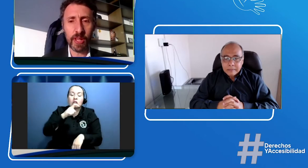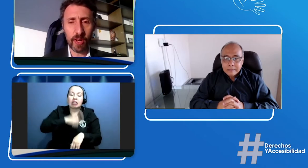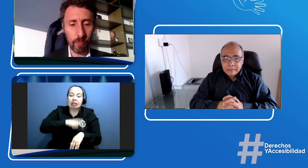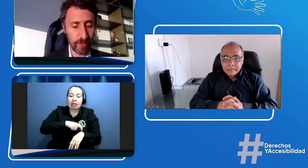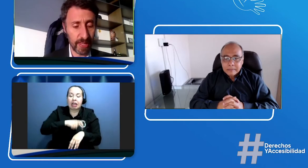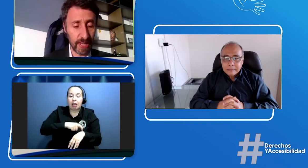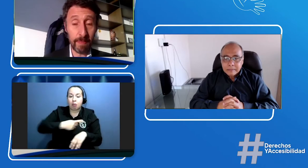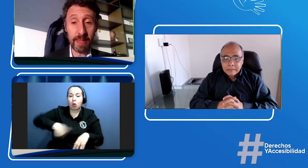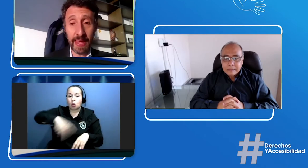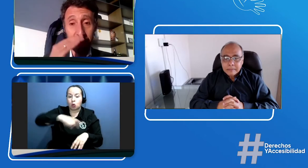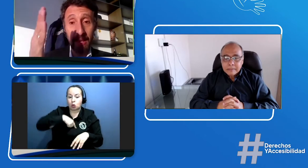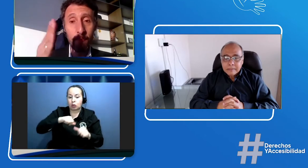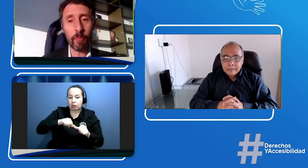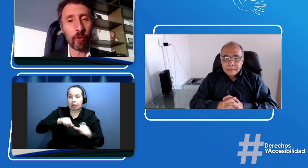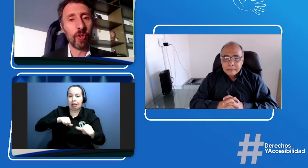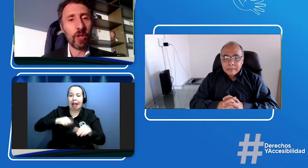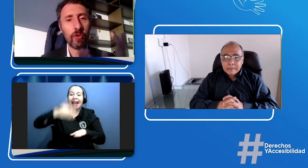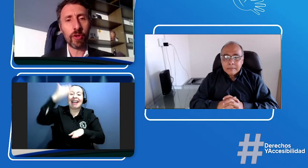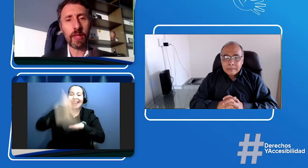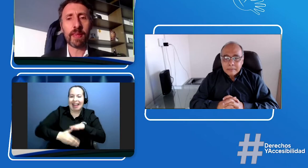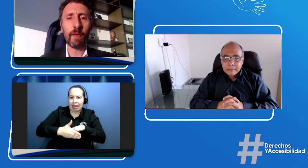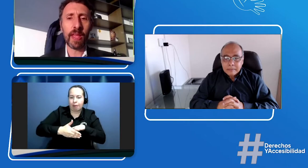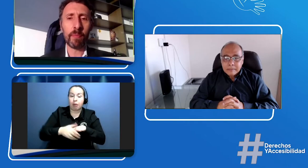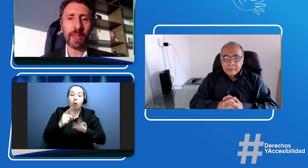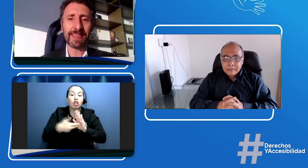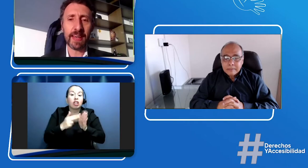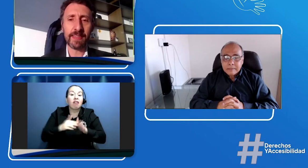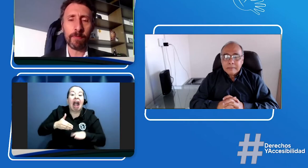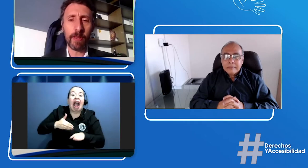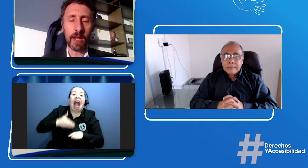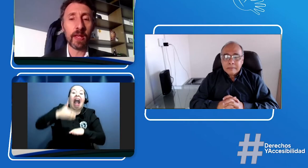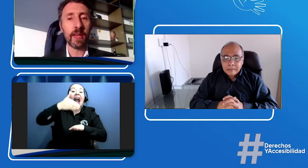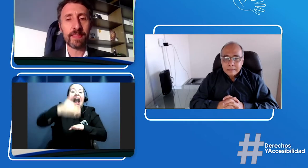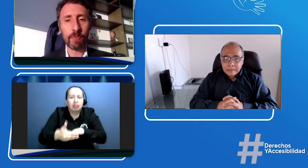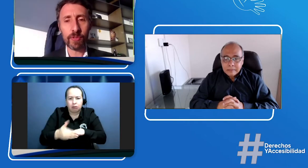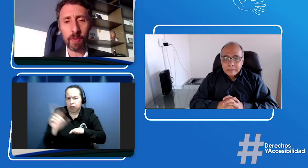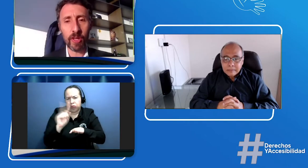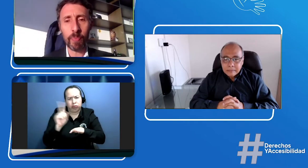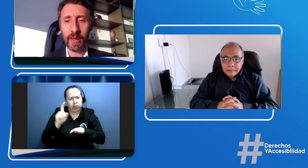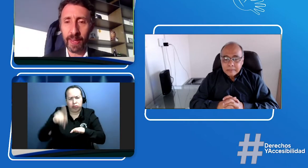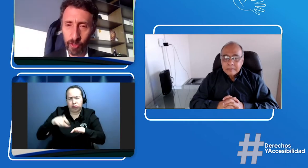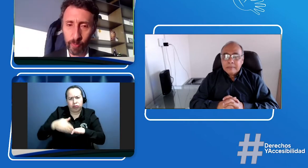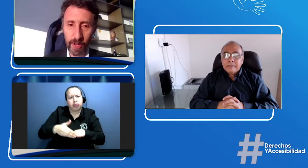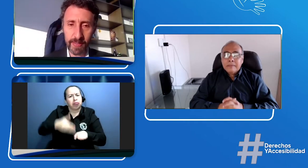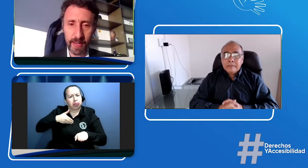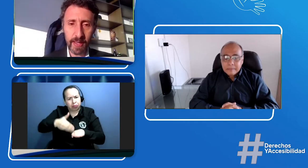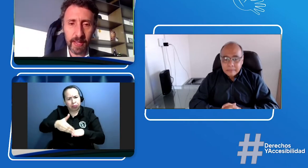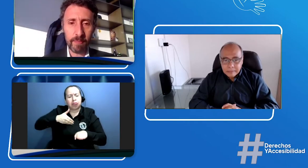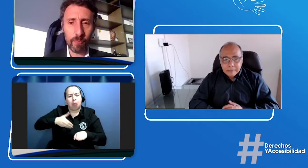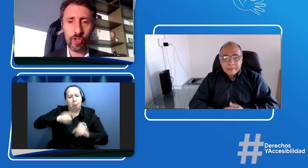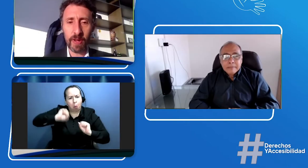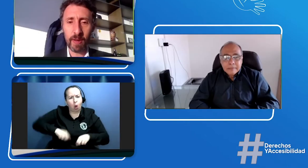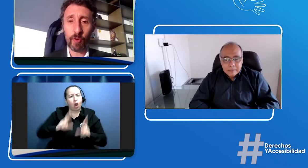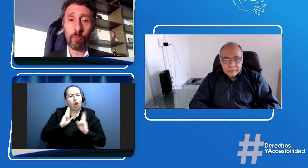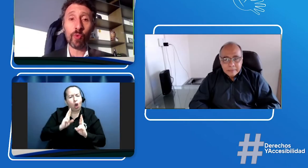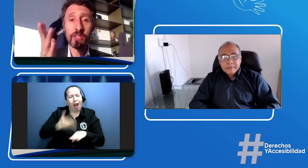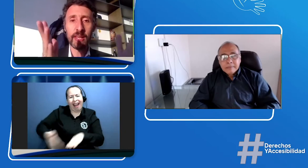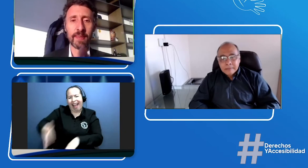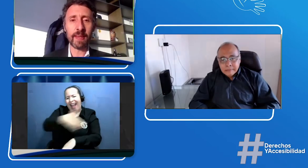como ese límite de tiempo pero no quiere decir que vayamos hasta ese final estamos trabajando para que eso se pueda hacer mucho más rápido muchas gracias a